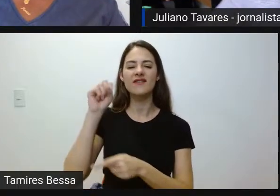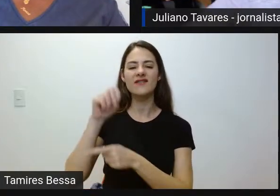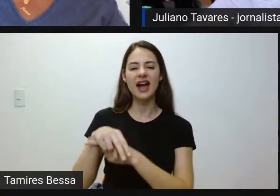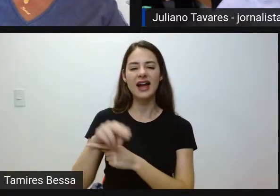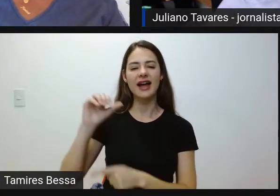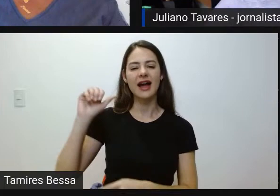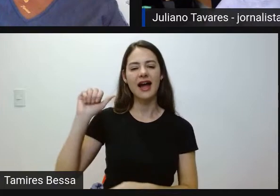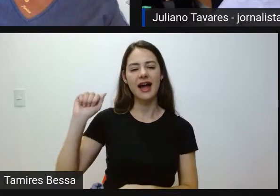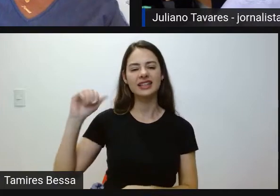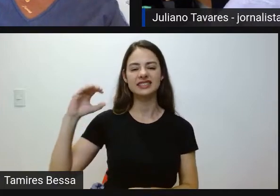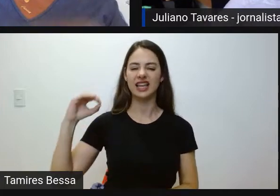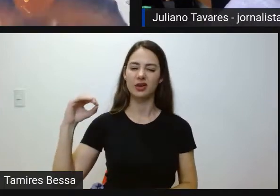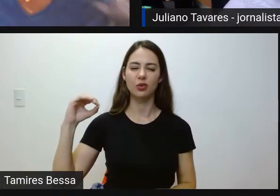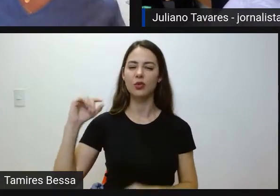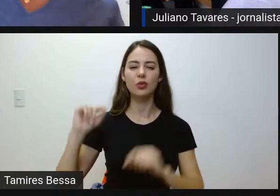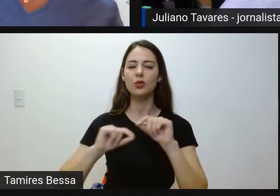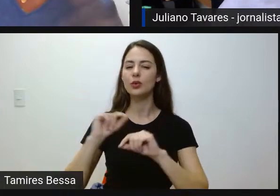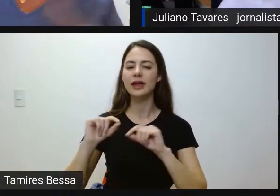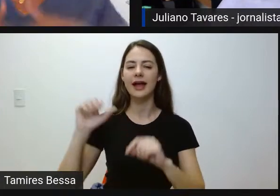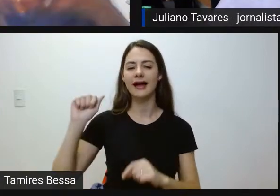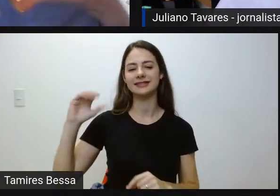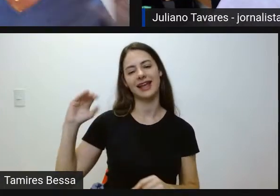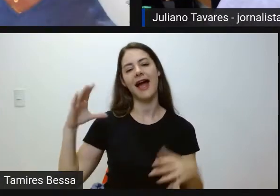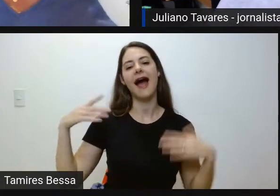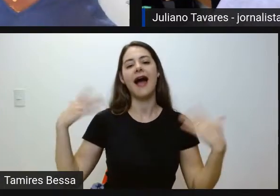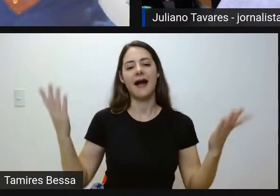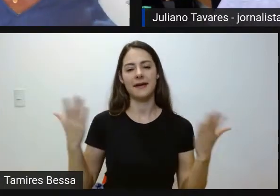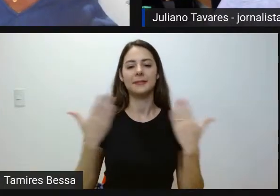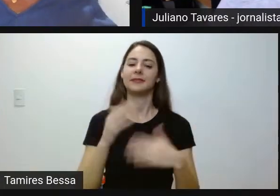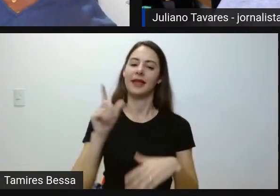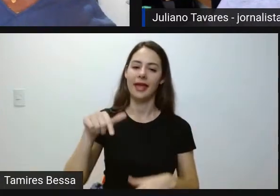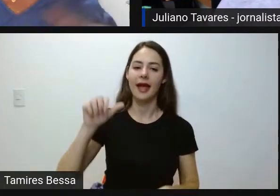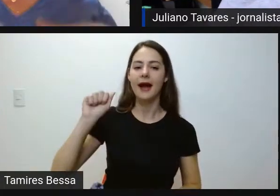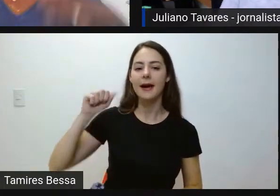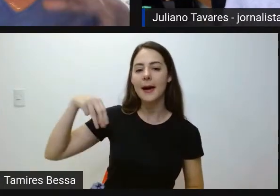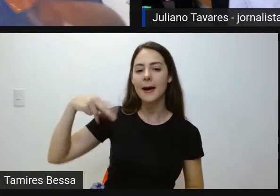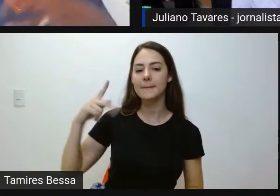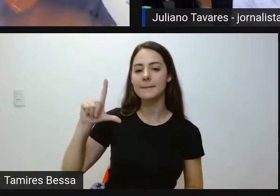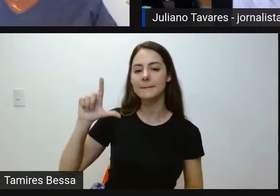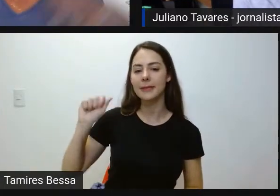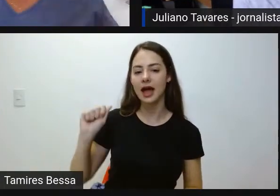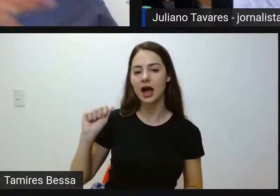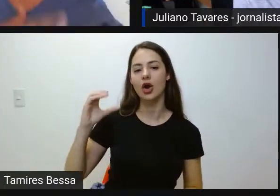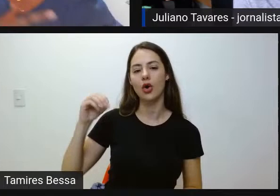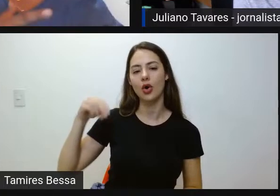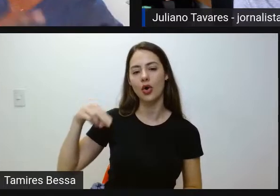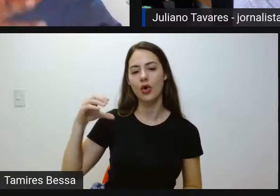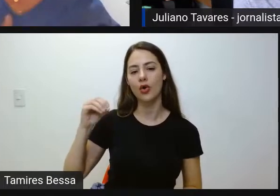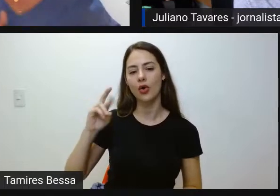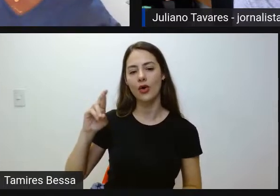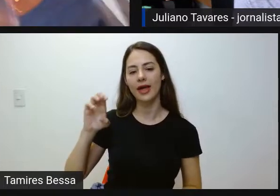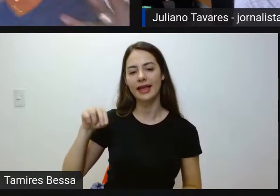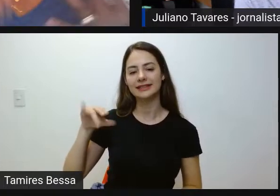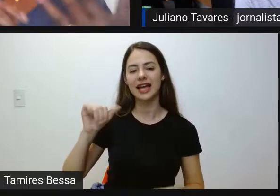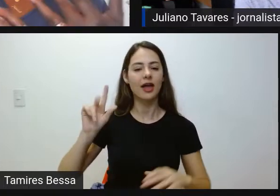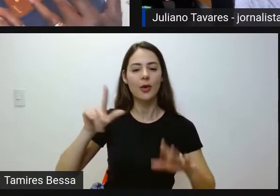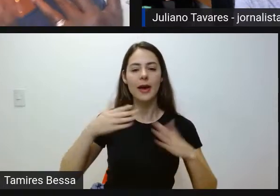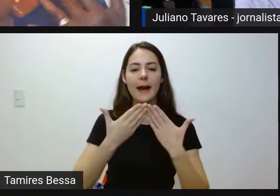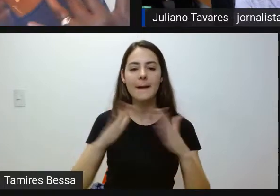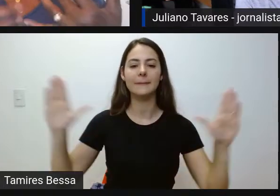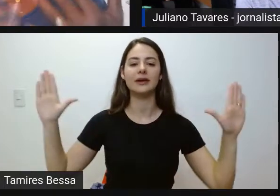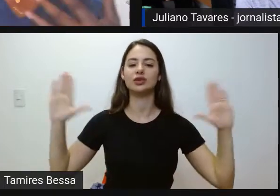zero? A zero? Ah, vaga a zero é ampla concorrência, né, quer dizer, é aquela outra metade das vagas